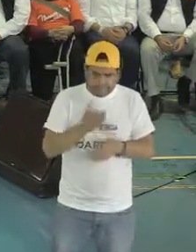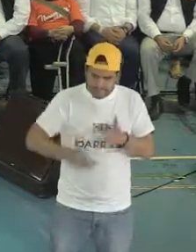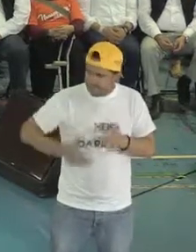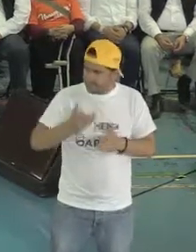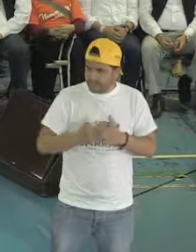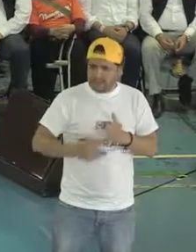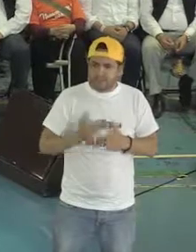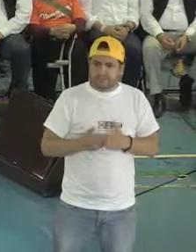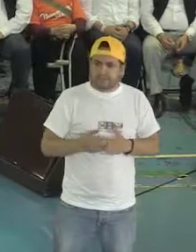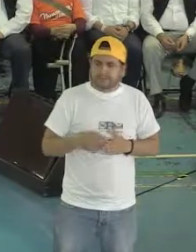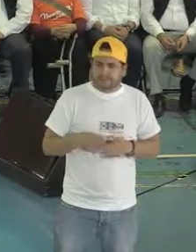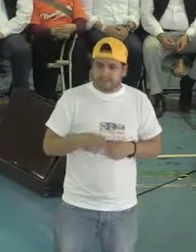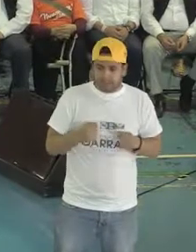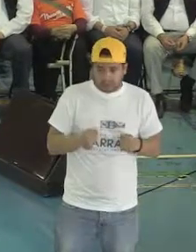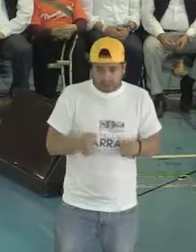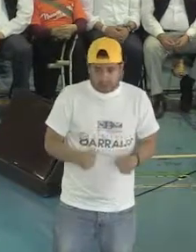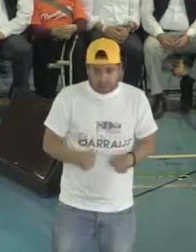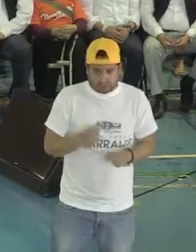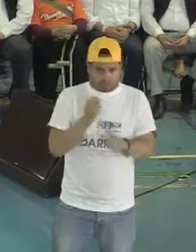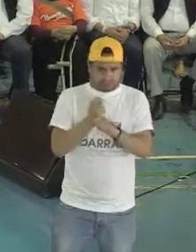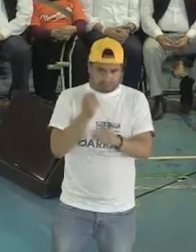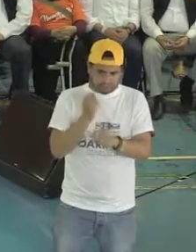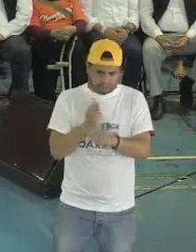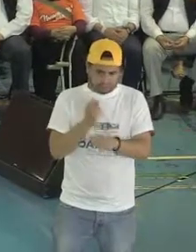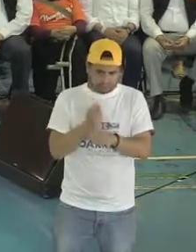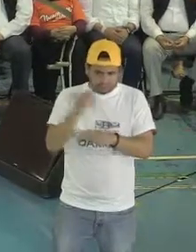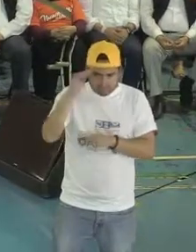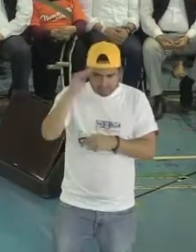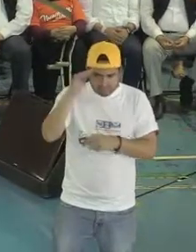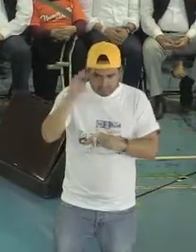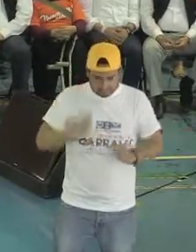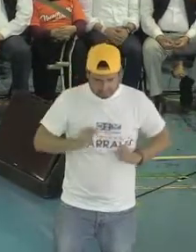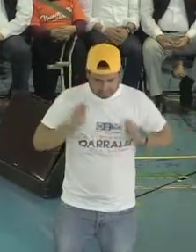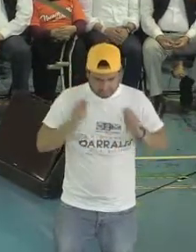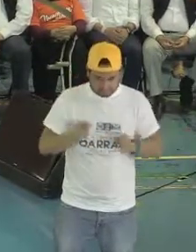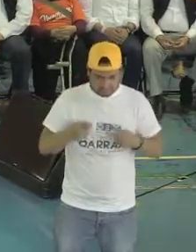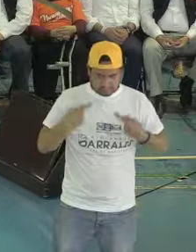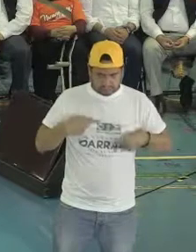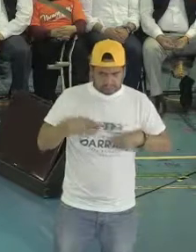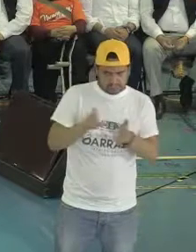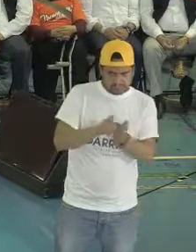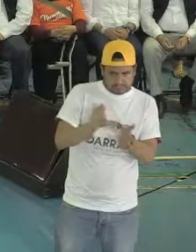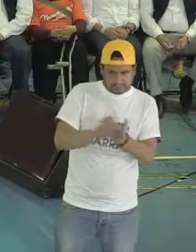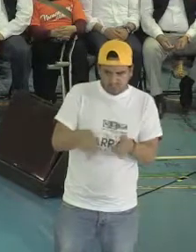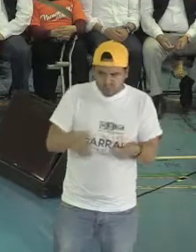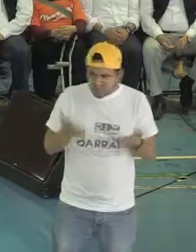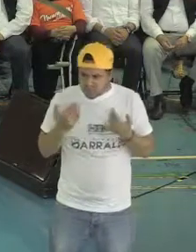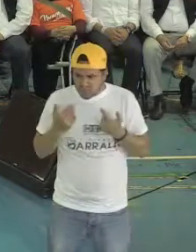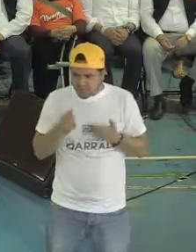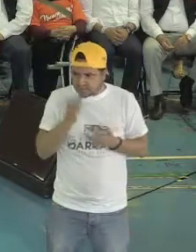vamos a garantizar transporte pensando en la gente con discapacidad. Hoy no está garantizada,